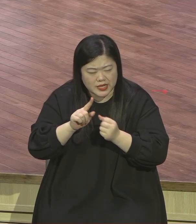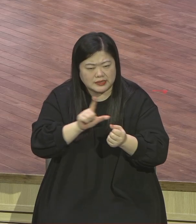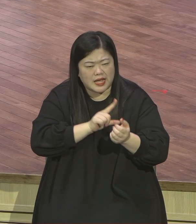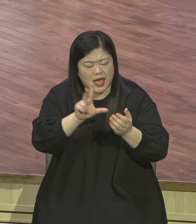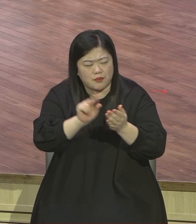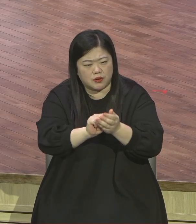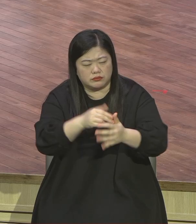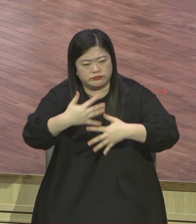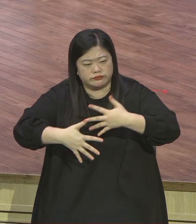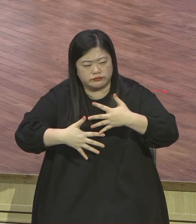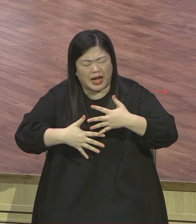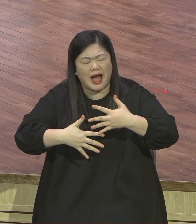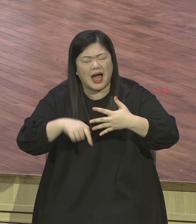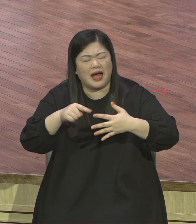실행하는 것이 성공이에요